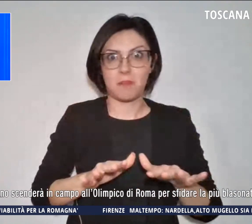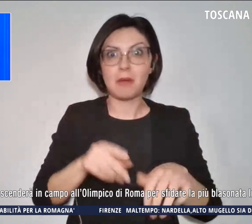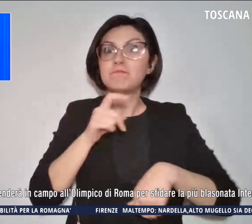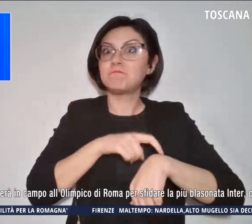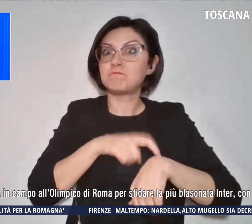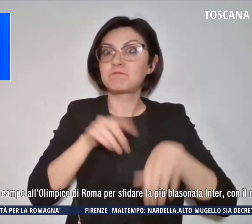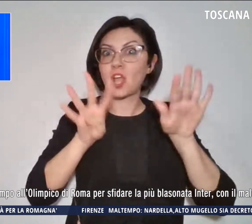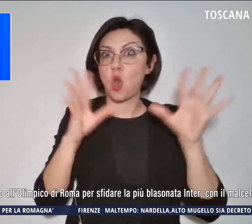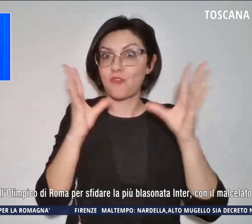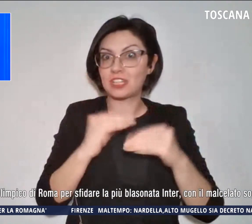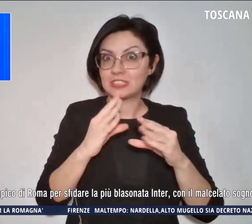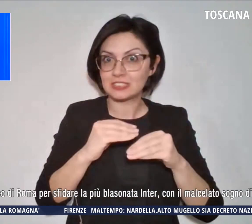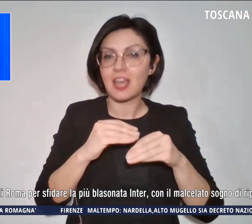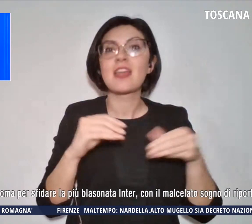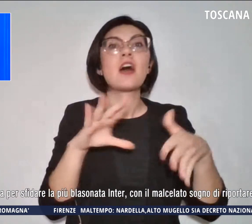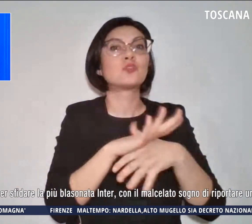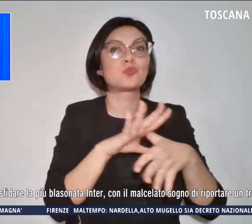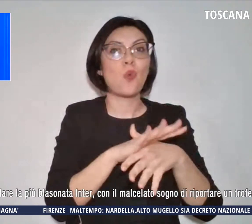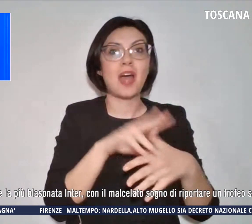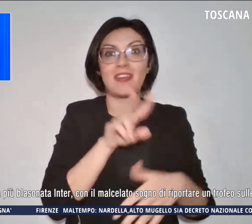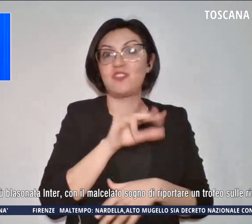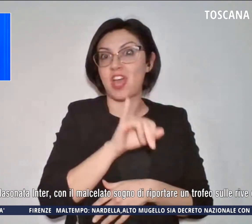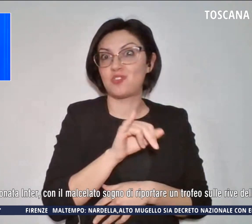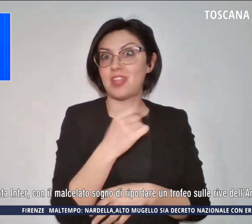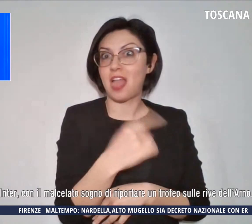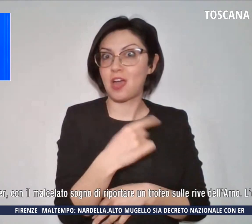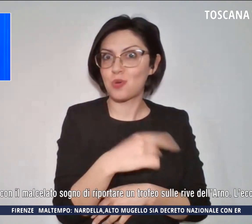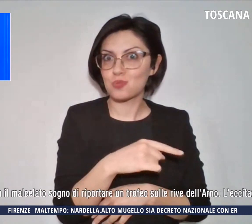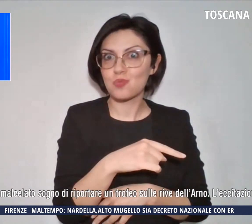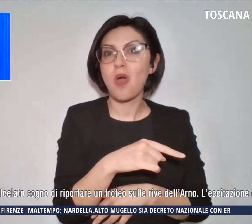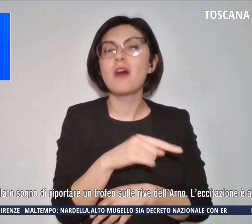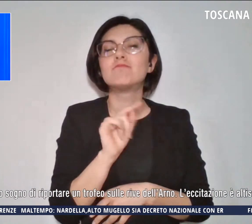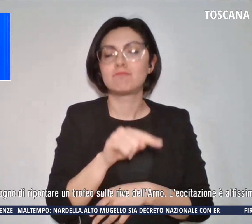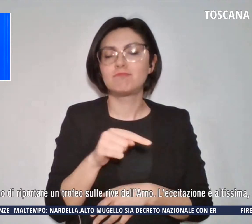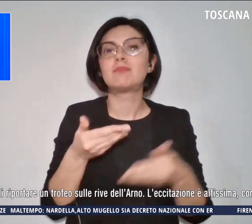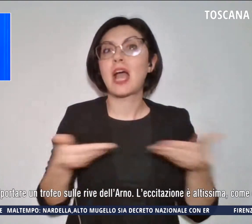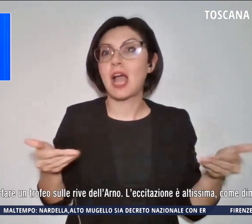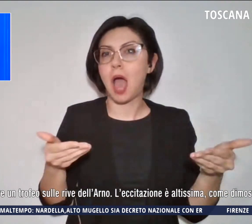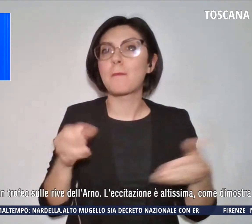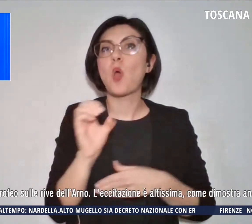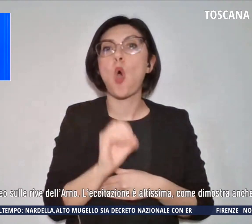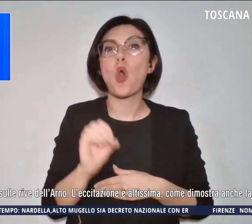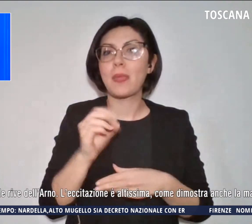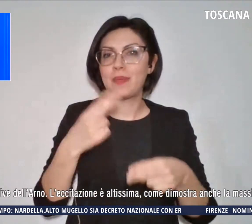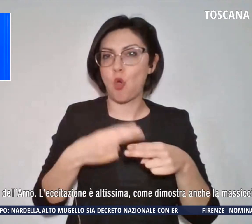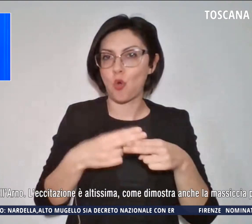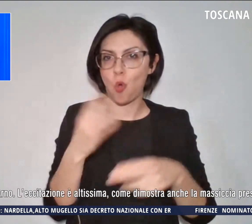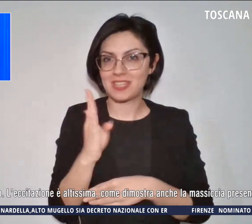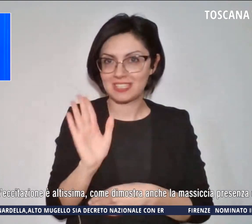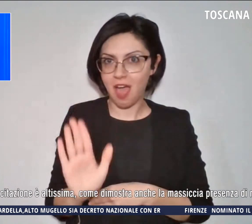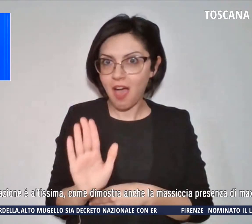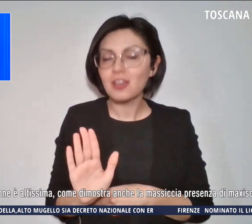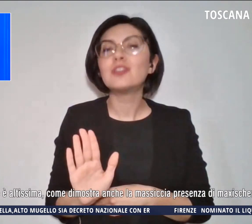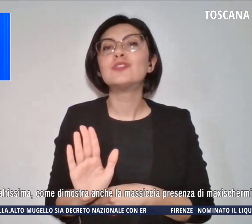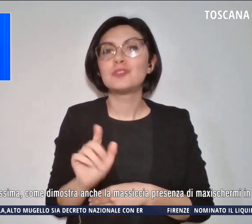la squadra di Vincenzo Italiano scenderà in campo all'Olimpico di Roma per sfidare